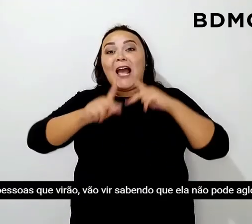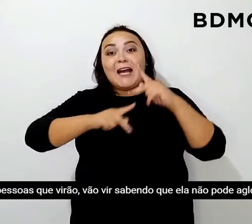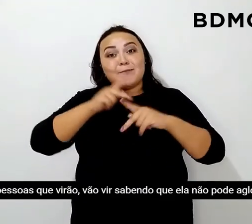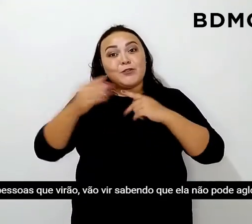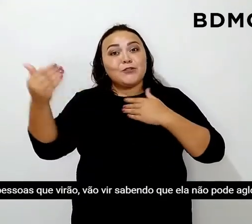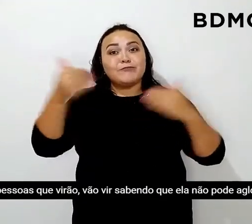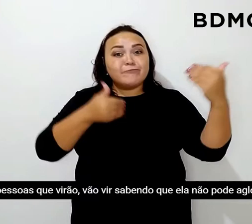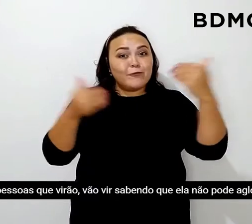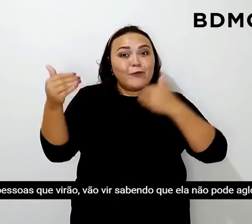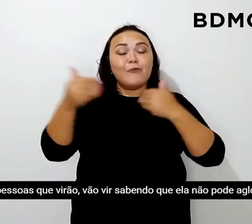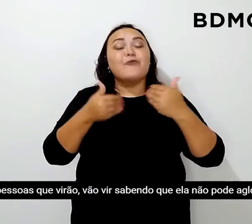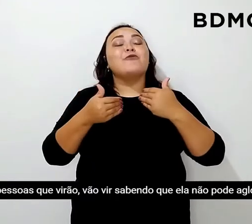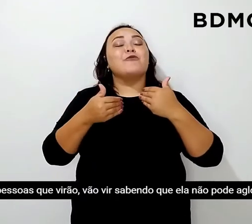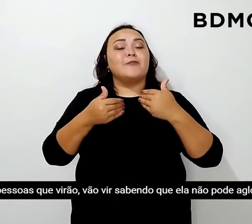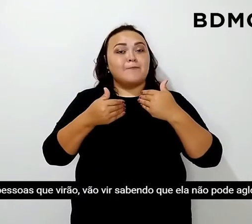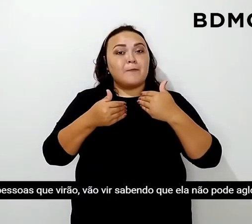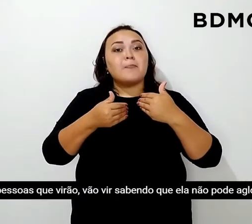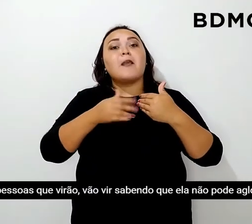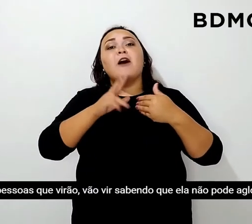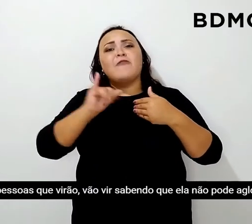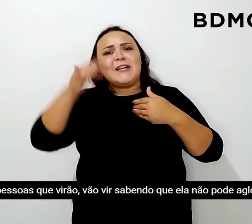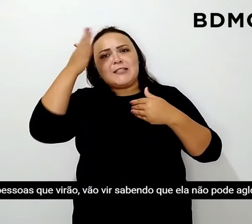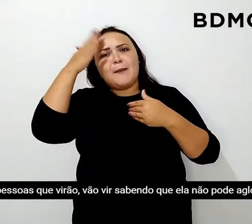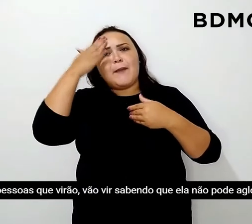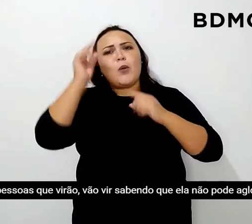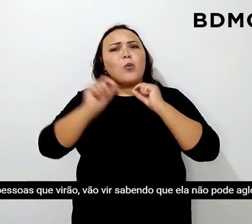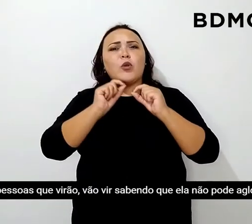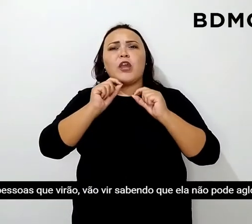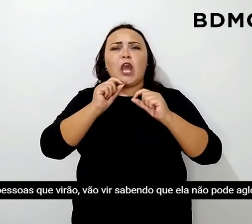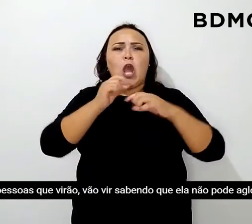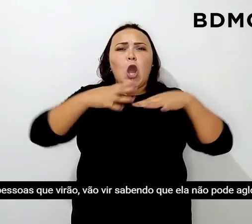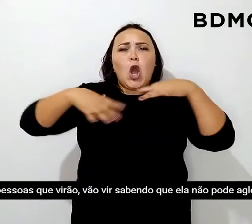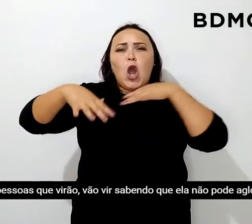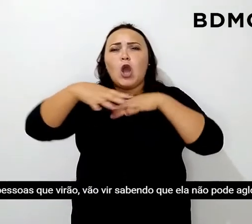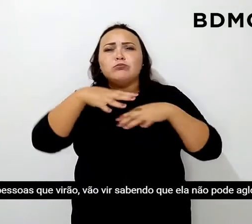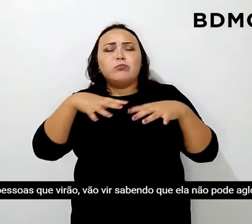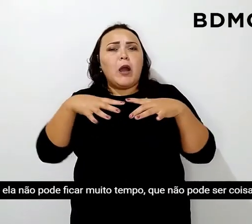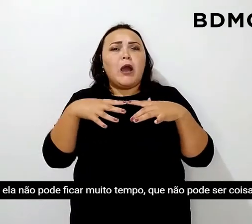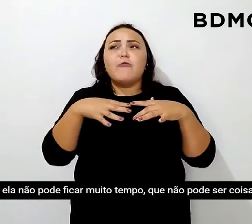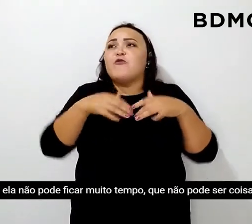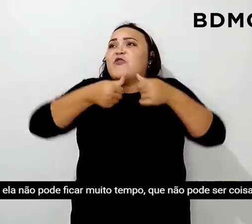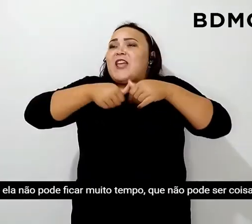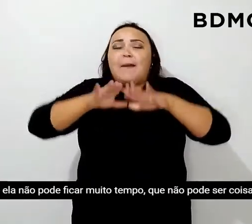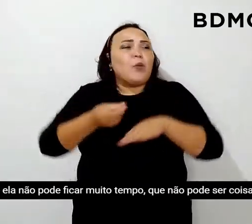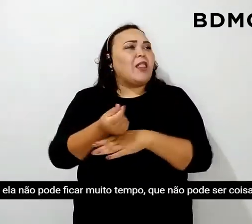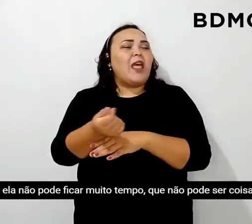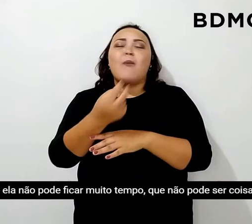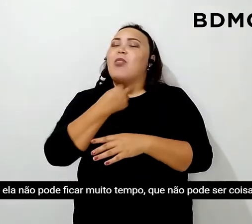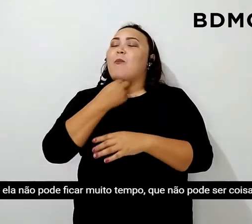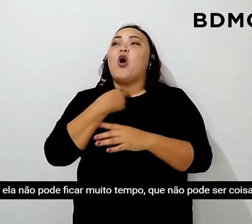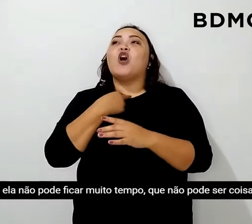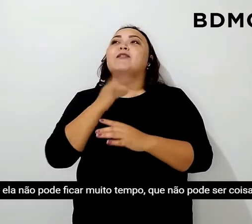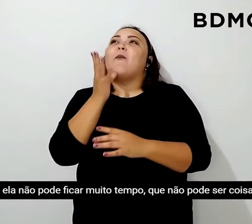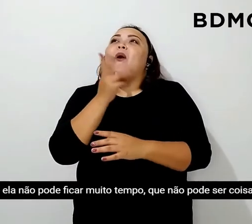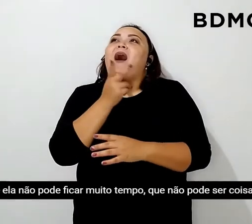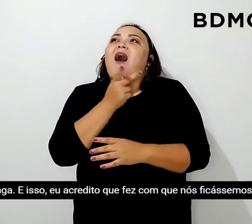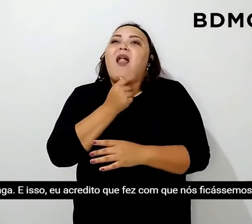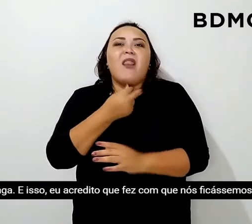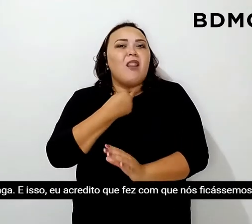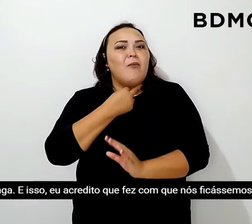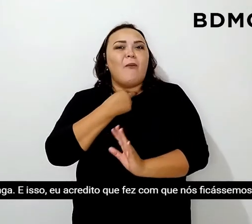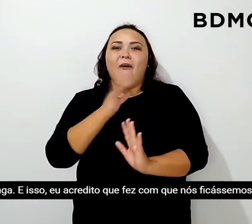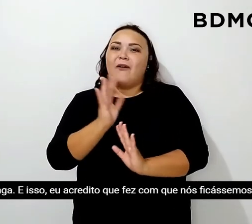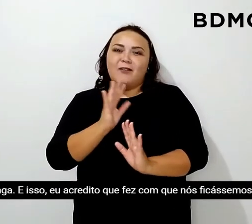as pessoas que virão vão vir sabendo que ela não pode aglomerar, que ela não pode ficar muito tempo, que não pode ser coisa muito